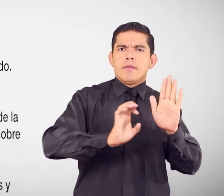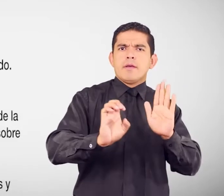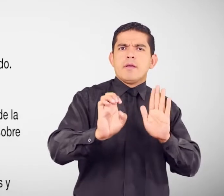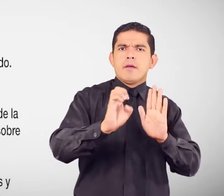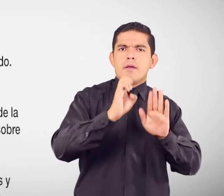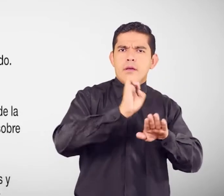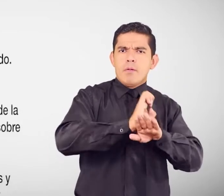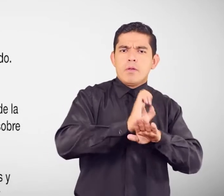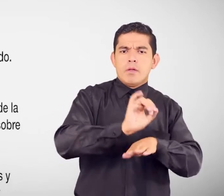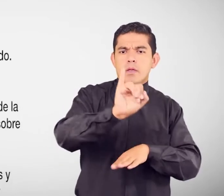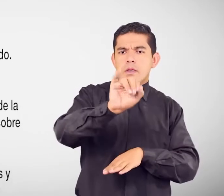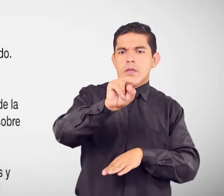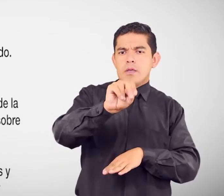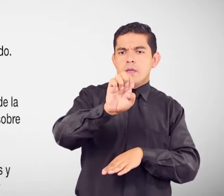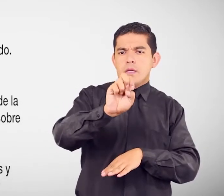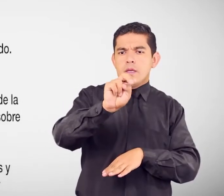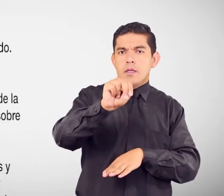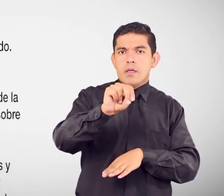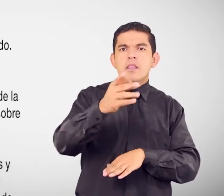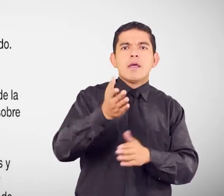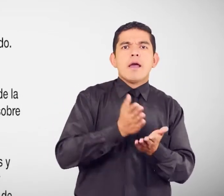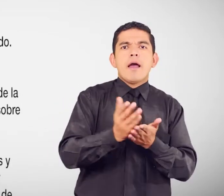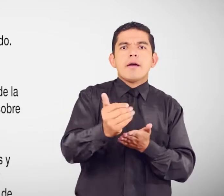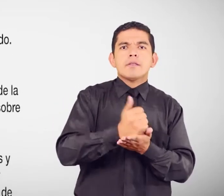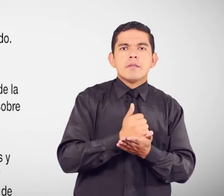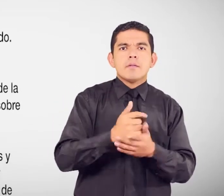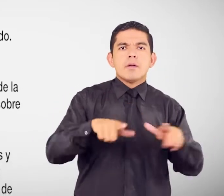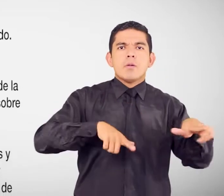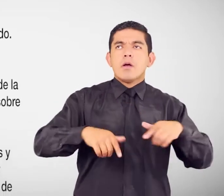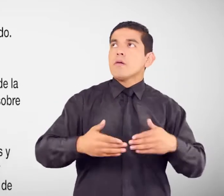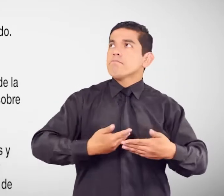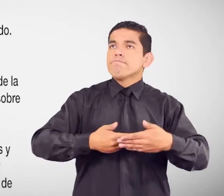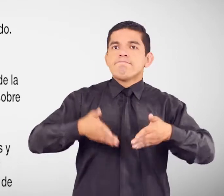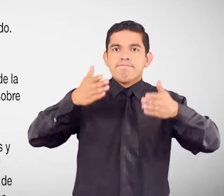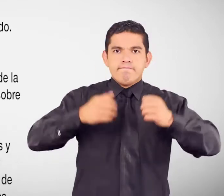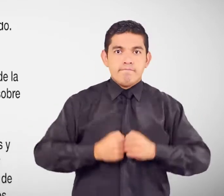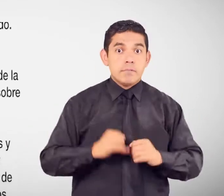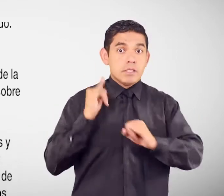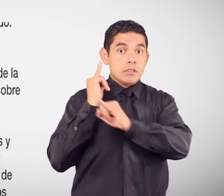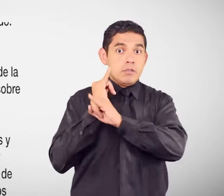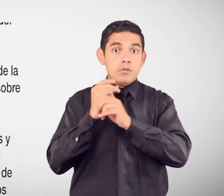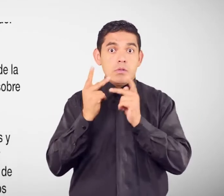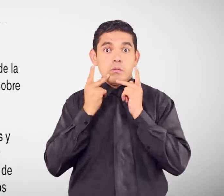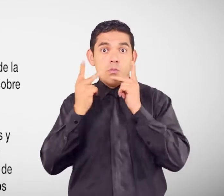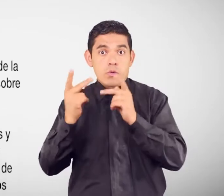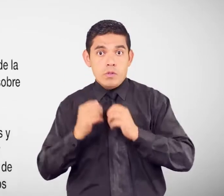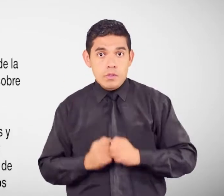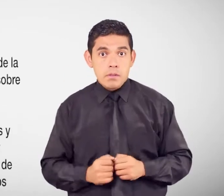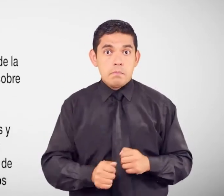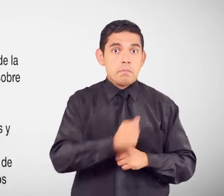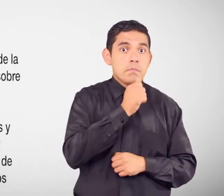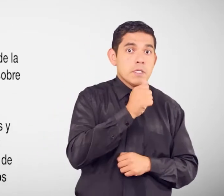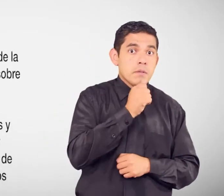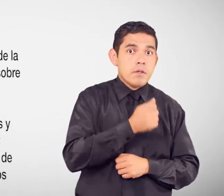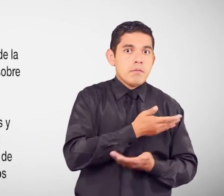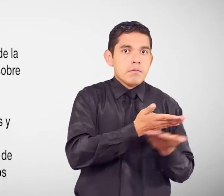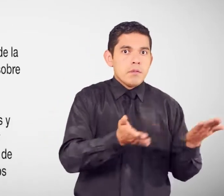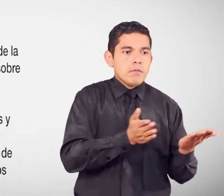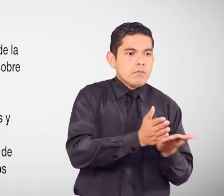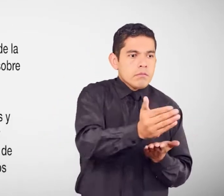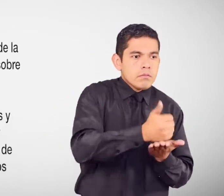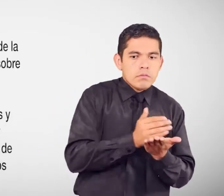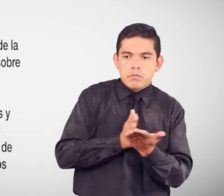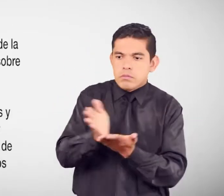accesibilidad al medio físico Las instituciones públicas Privadas Con acceso al público Que ofrecen